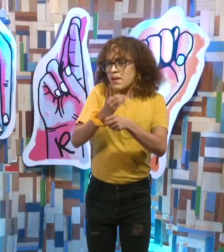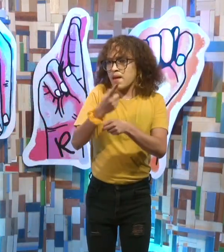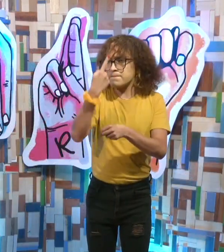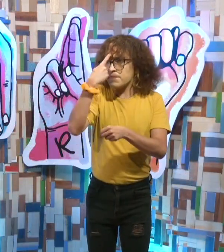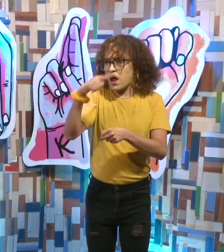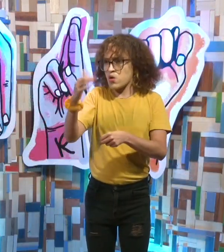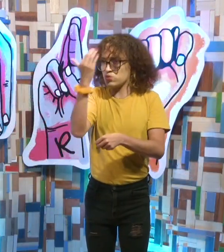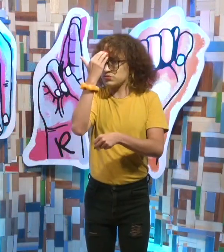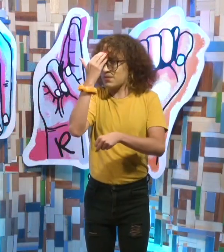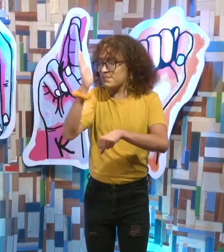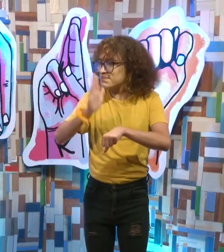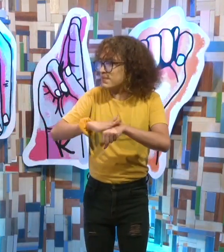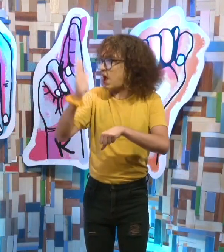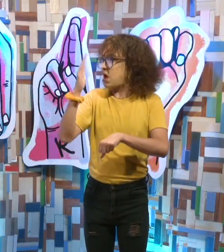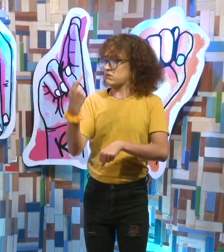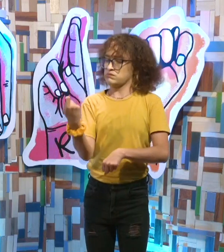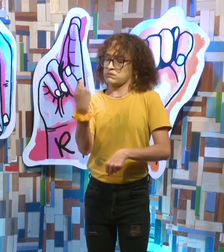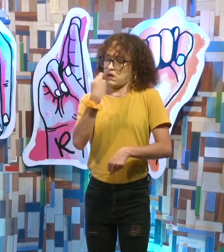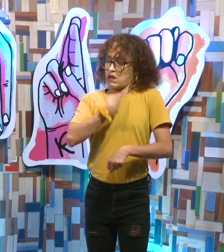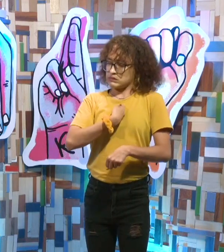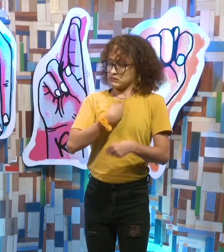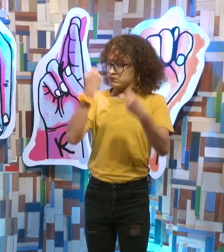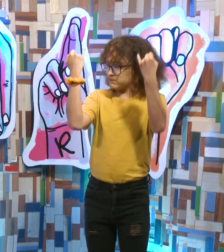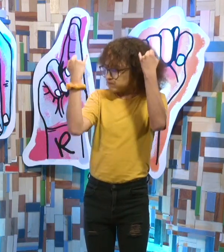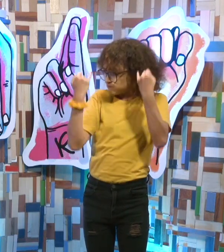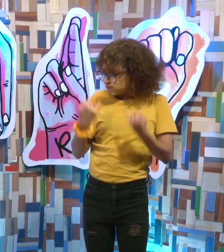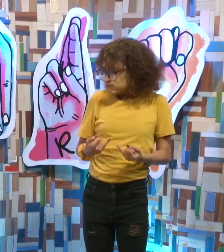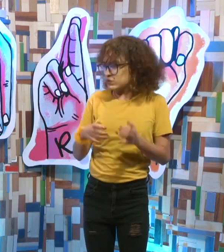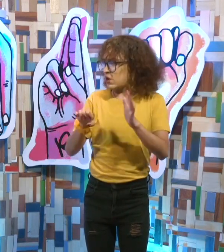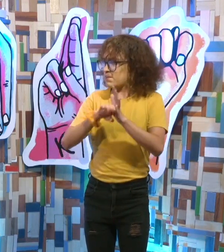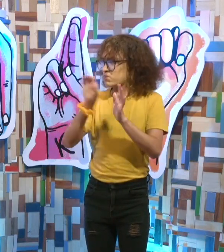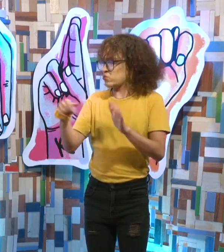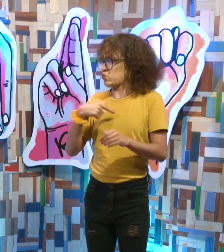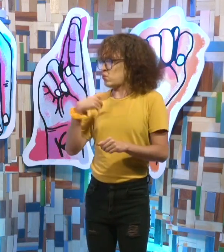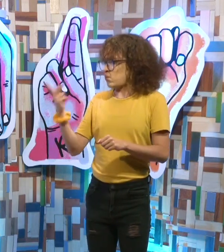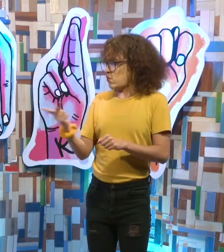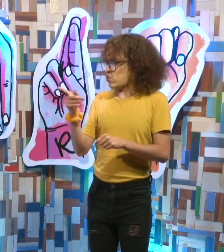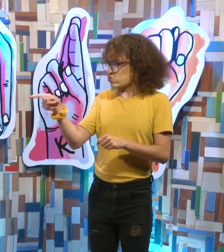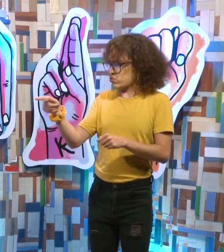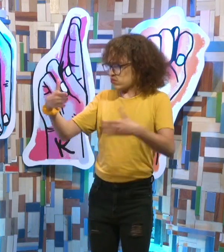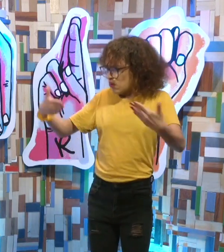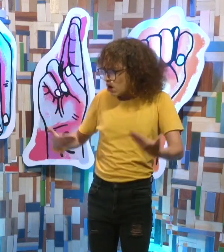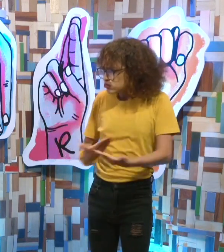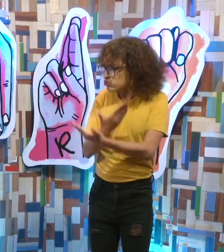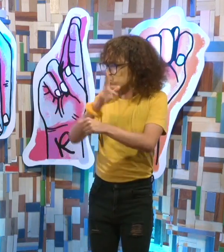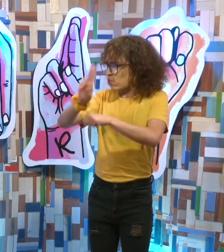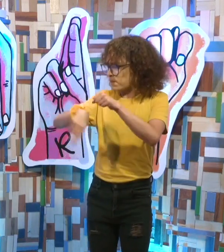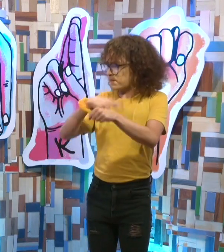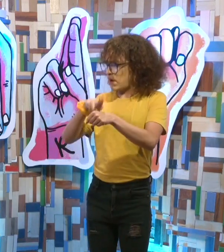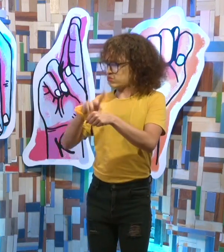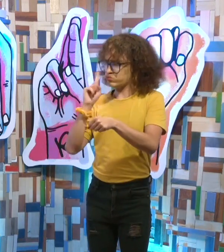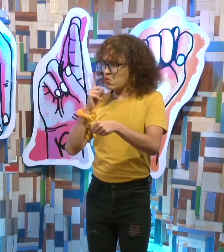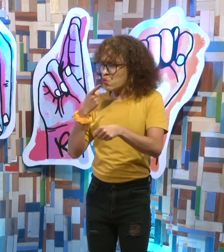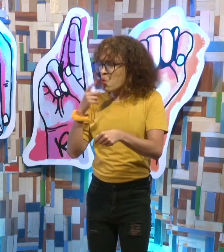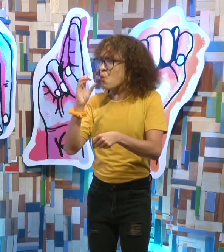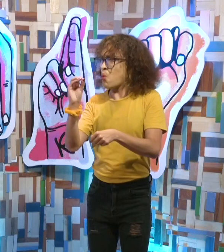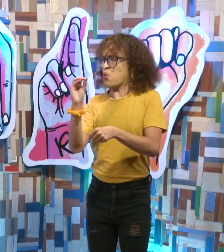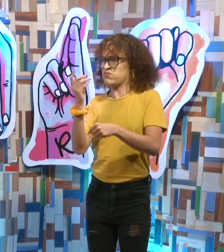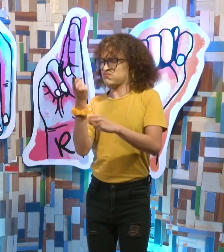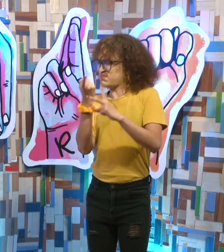¡Excelente oportunidad para todos! El poder conocerte, conocer a Fuerza Sorda. Tú, en tu caso,